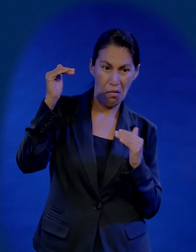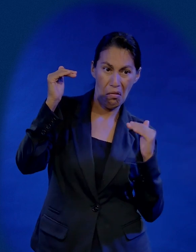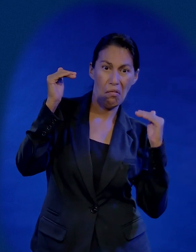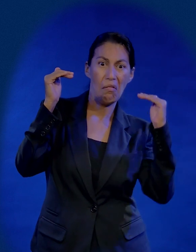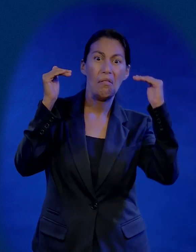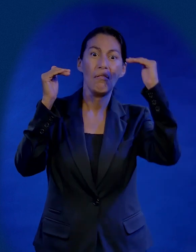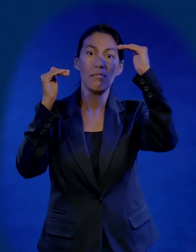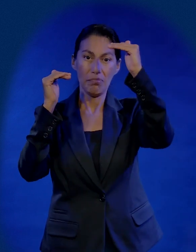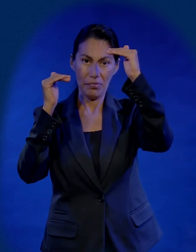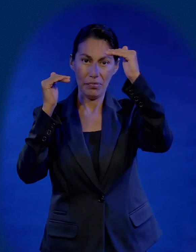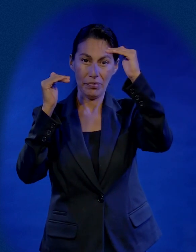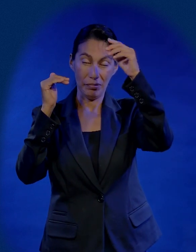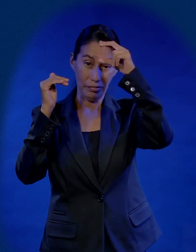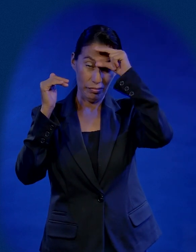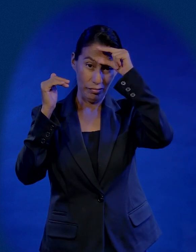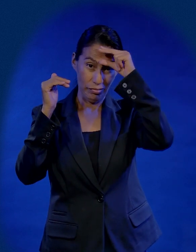tú eres más listo más listo que Dios